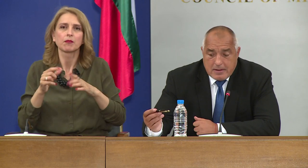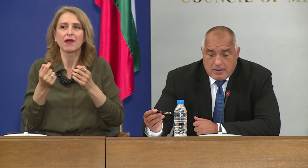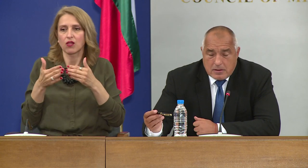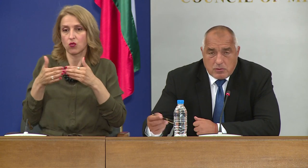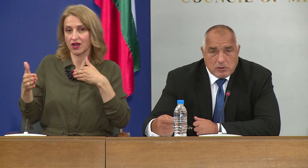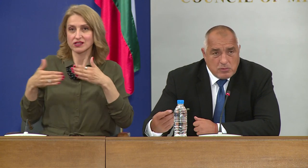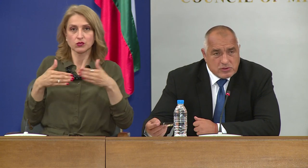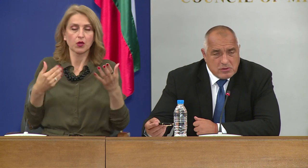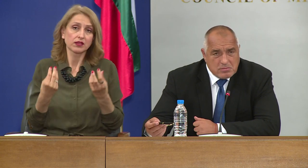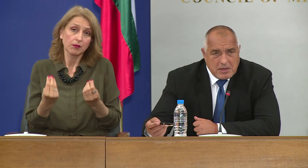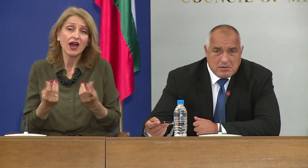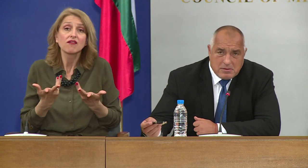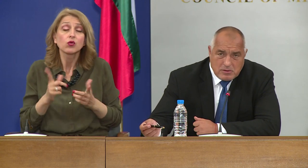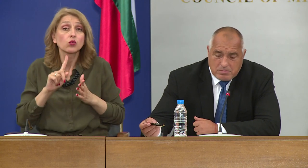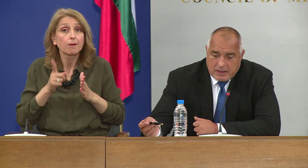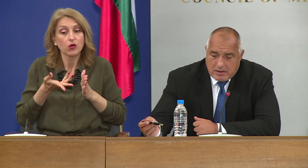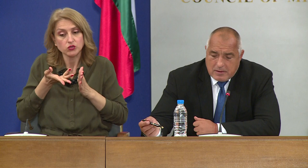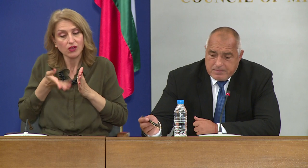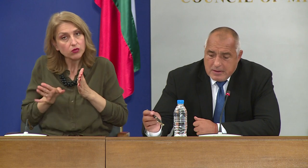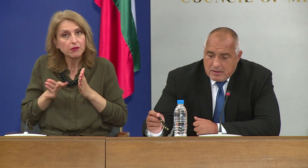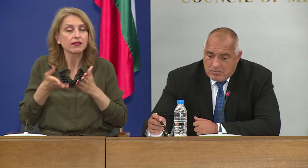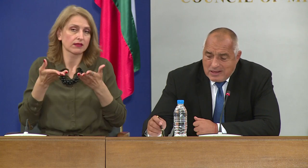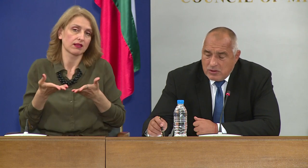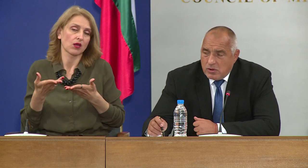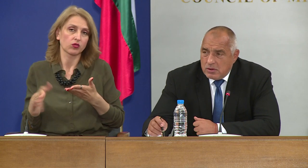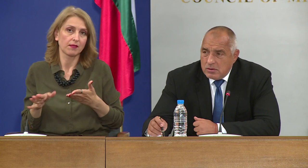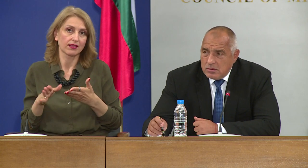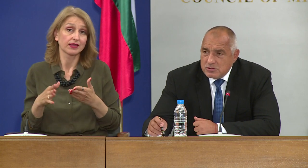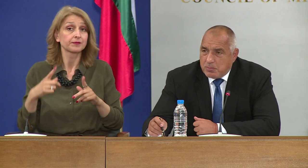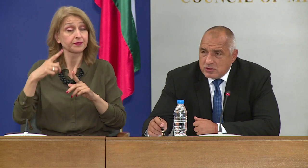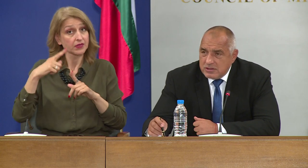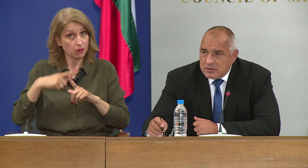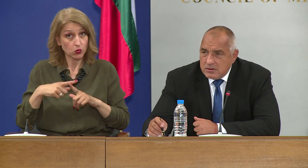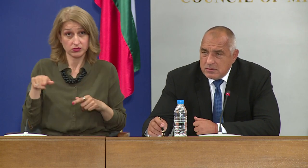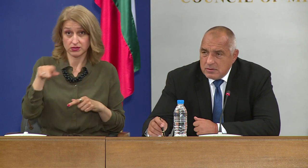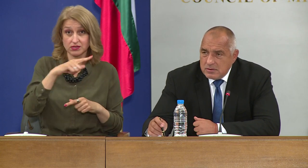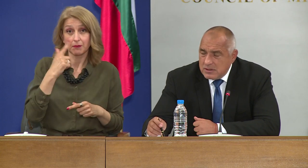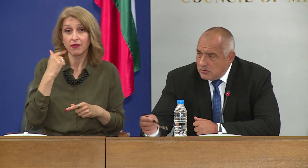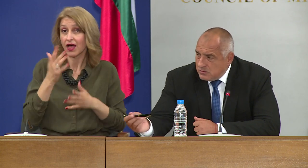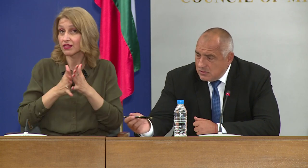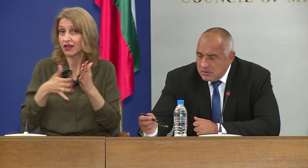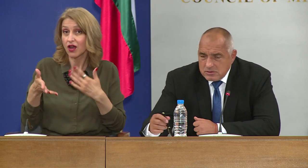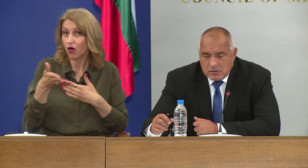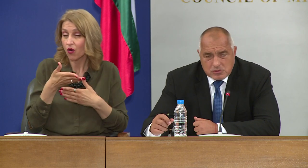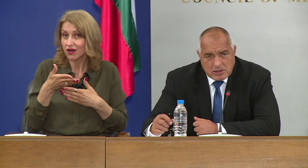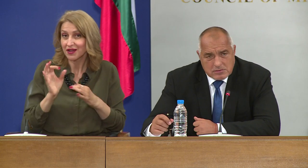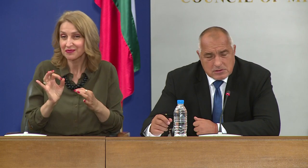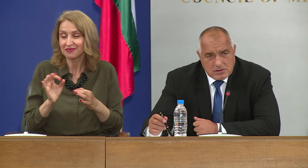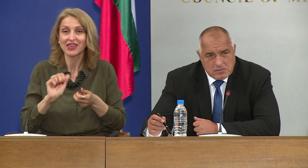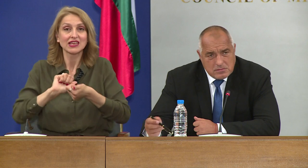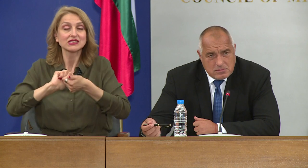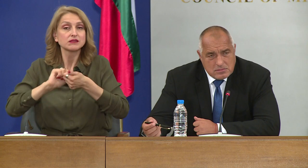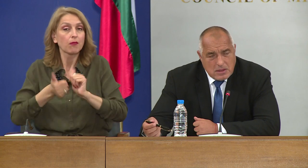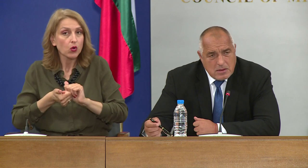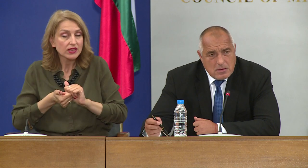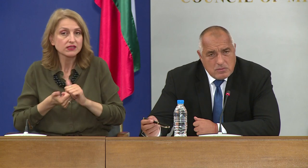да. Което може да отпадне, да отпадне. Млади хора, спортисти, сега точно на Симош Тарев за